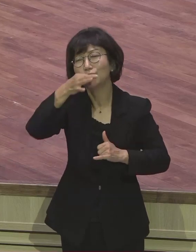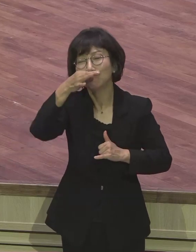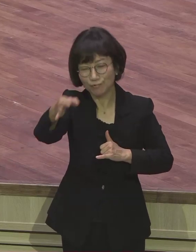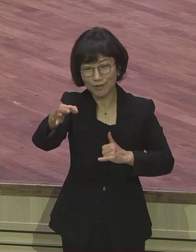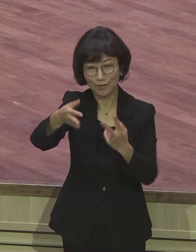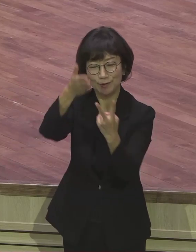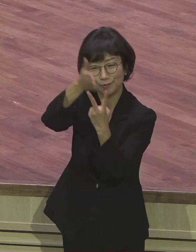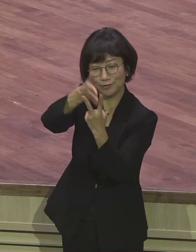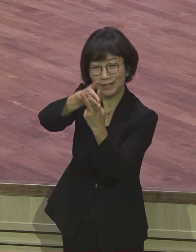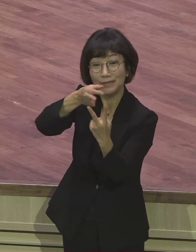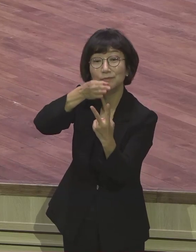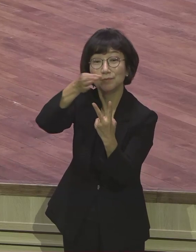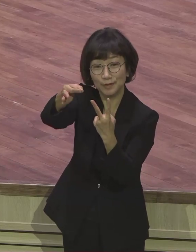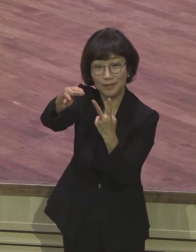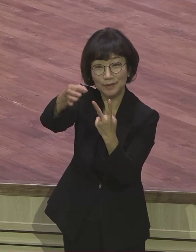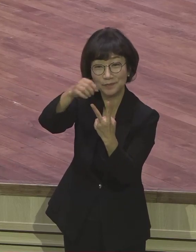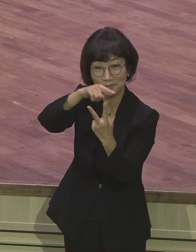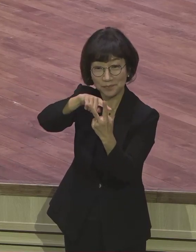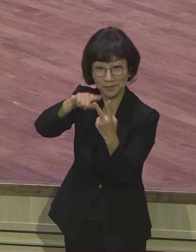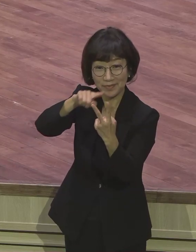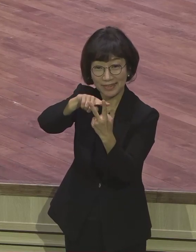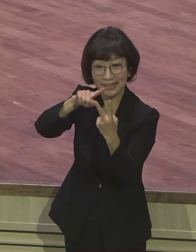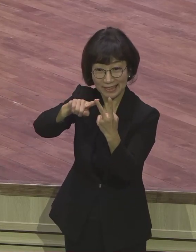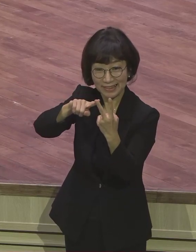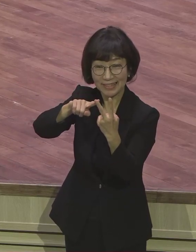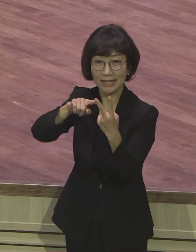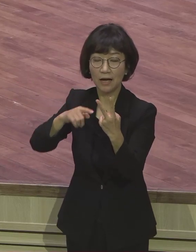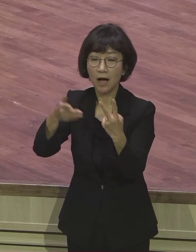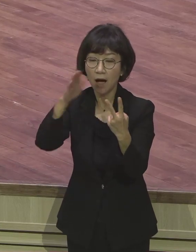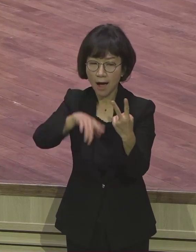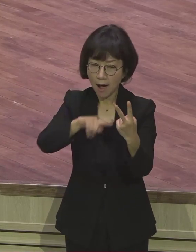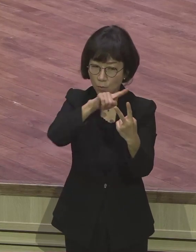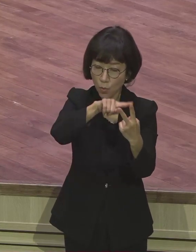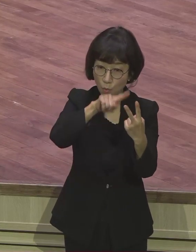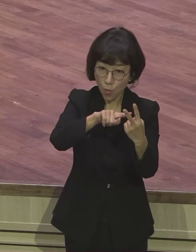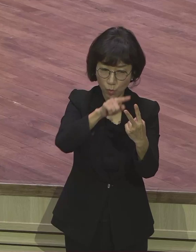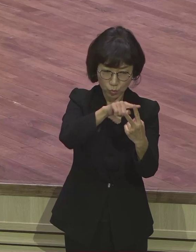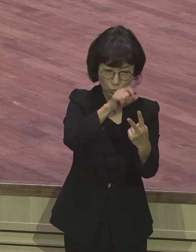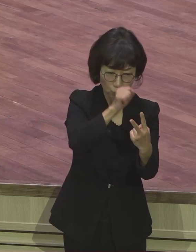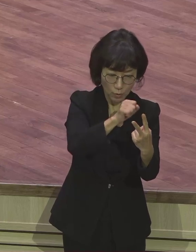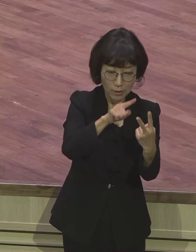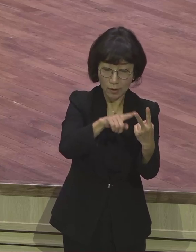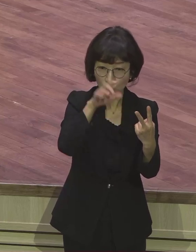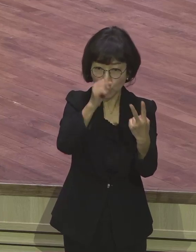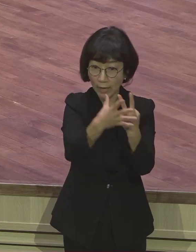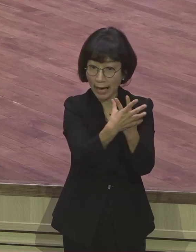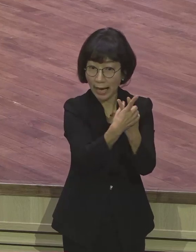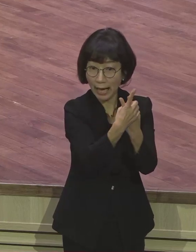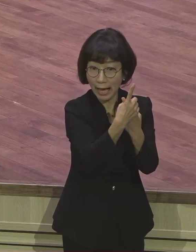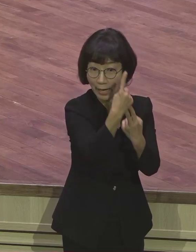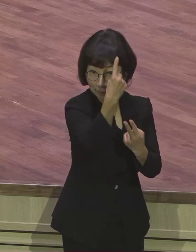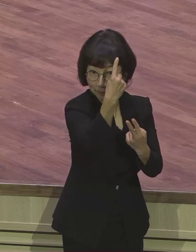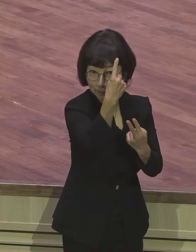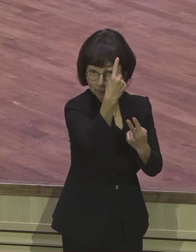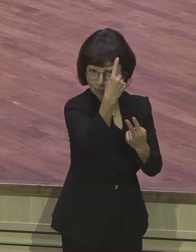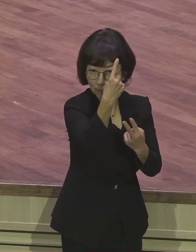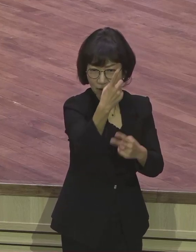그리고 이 두 경우의 장점을 합친 이상적인 인재를 뭐라